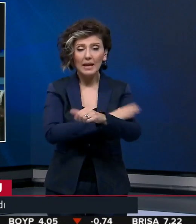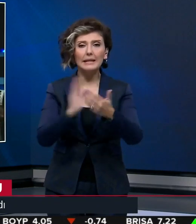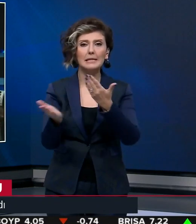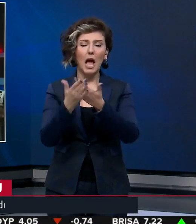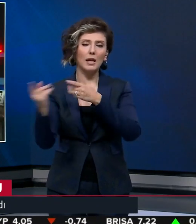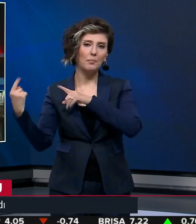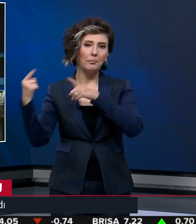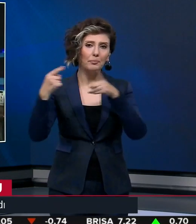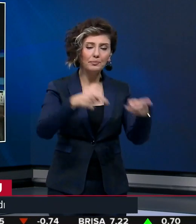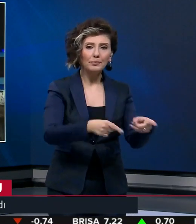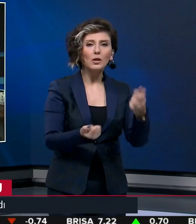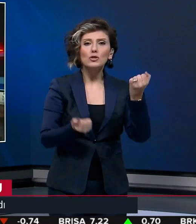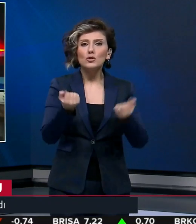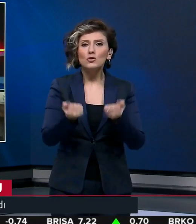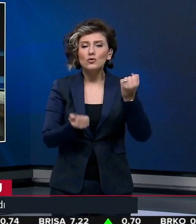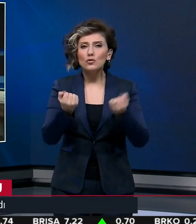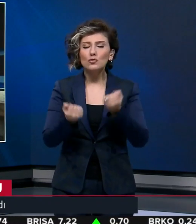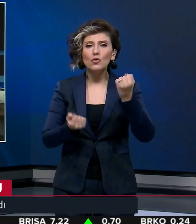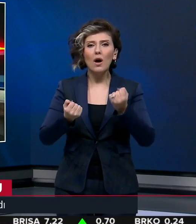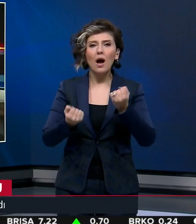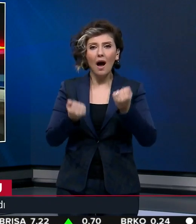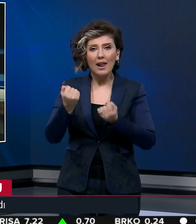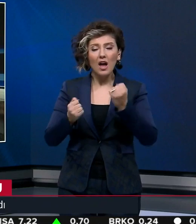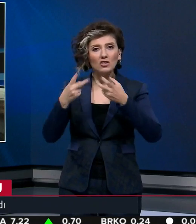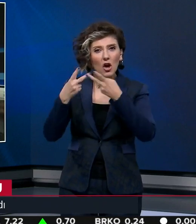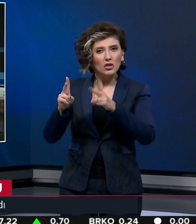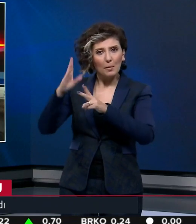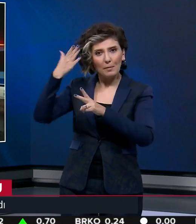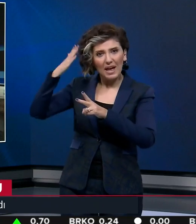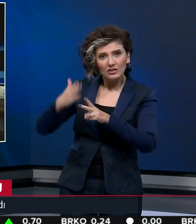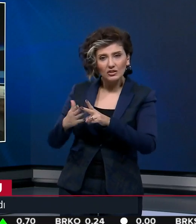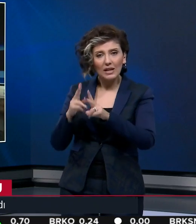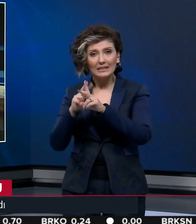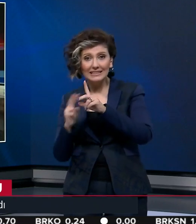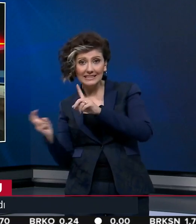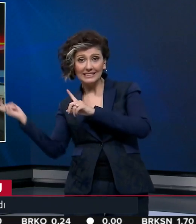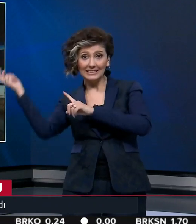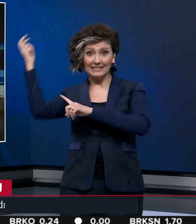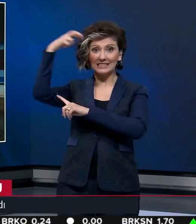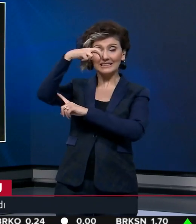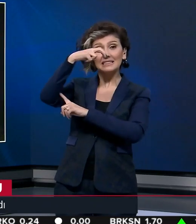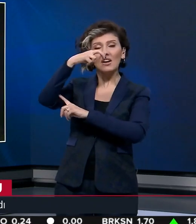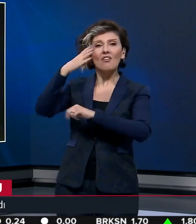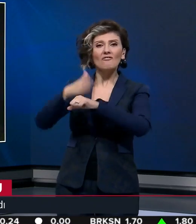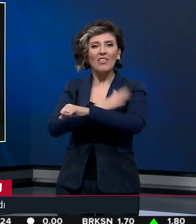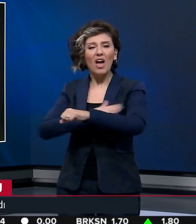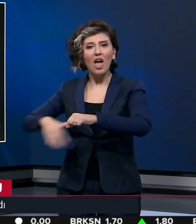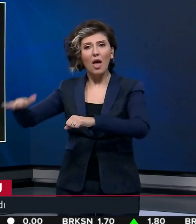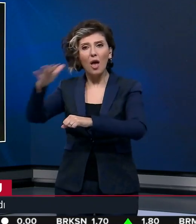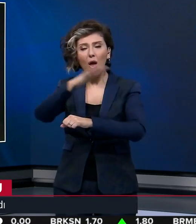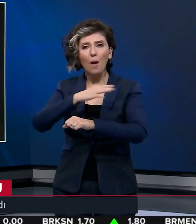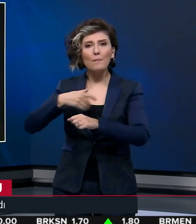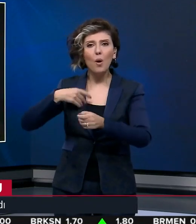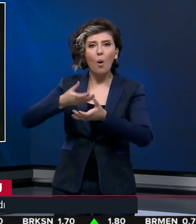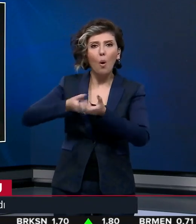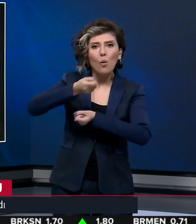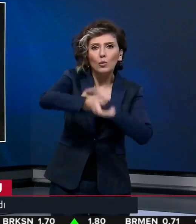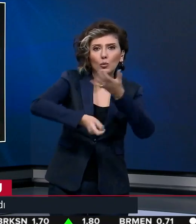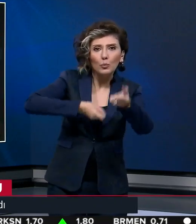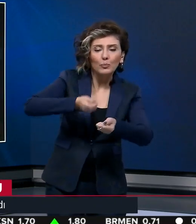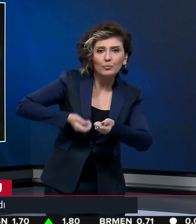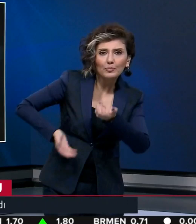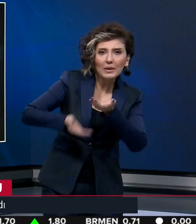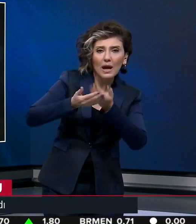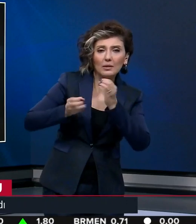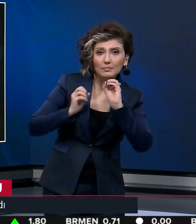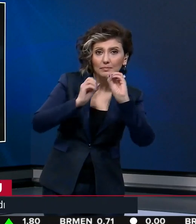yardıma koştu. Bu sırada sürücü aracının açık penceresinden tabana çıktı. Vatandaşlar uzattıkları hortum yardımıyla sürücüyü kıyıya